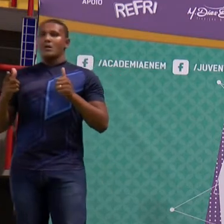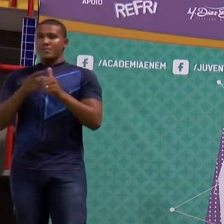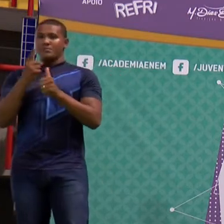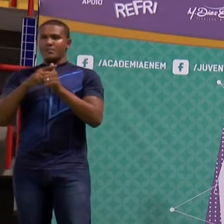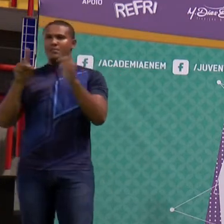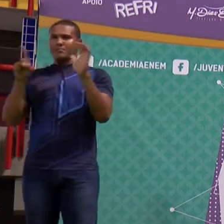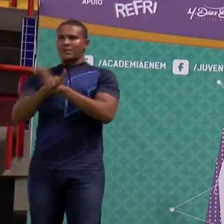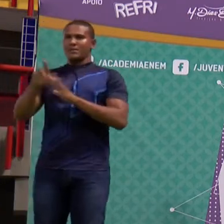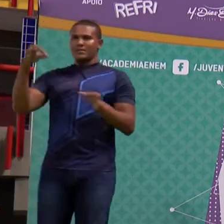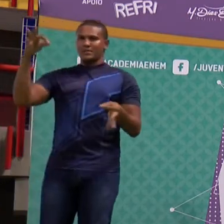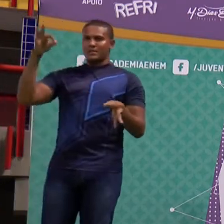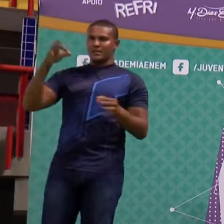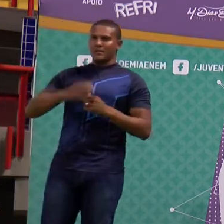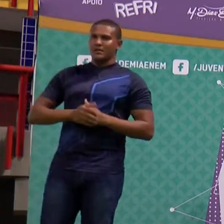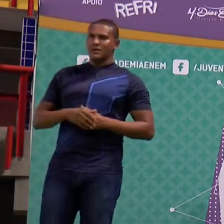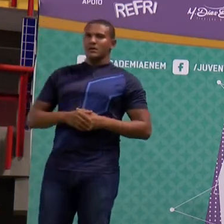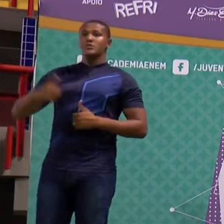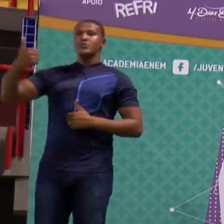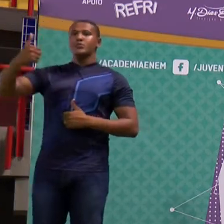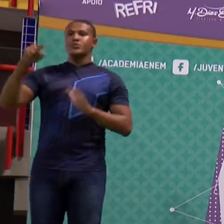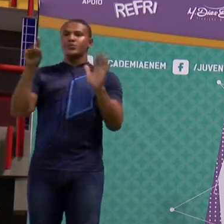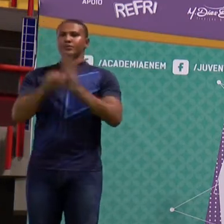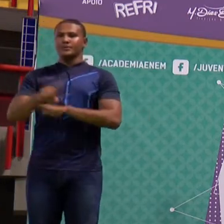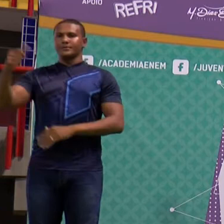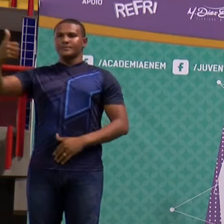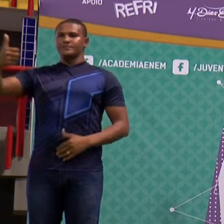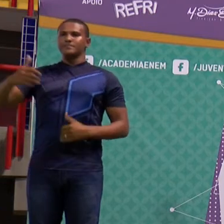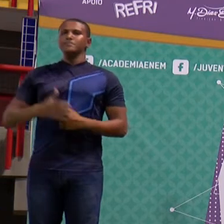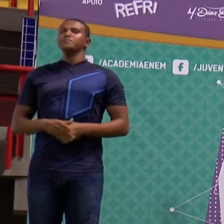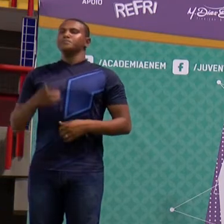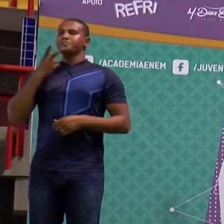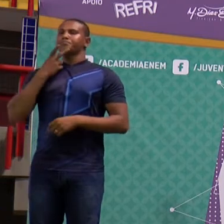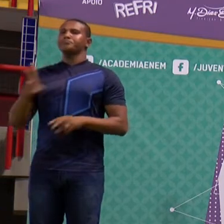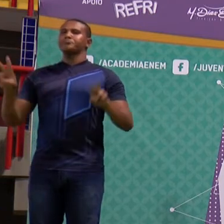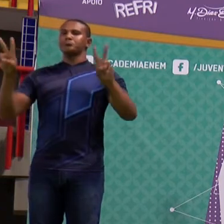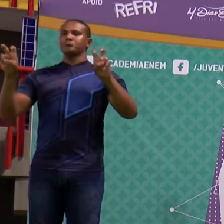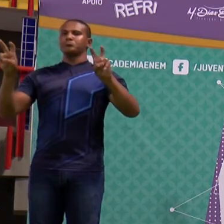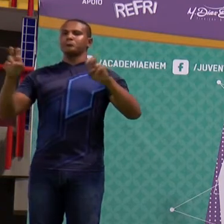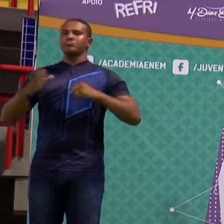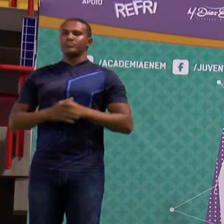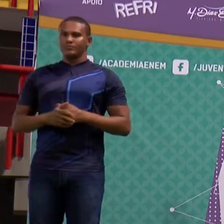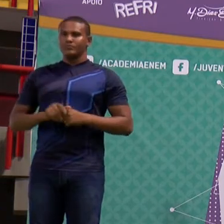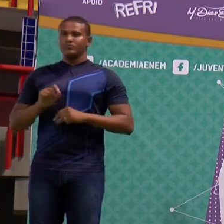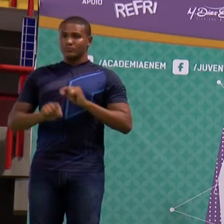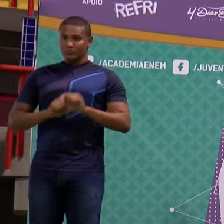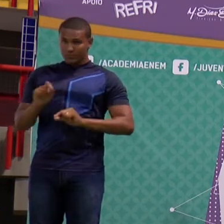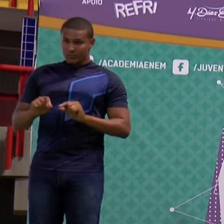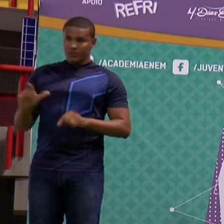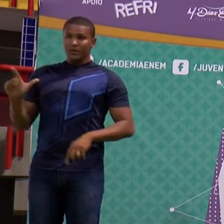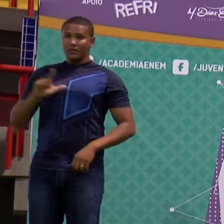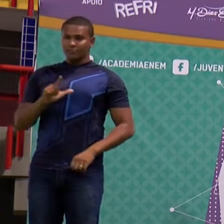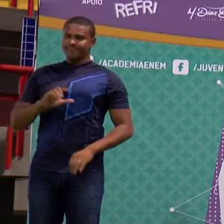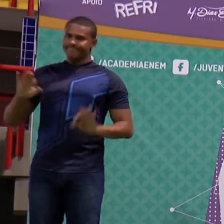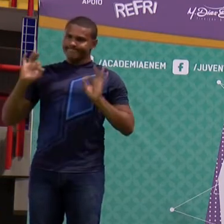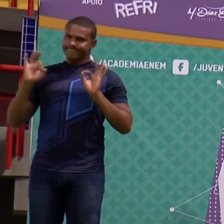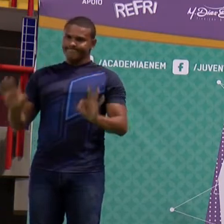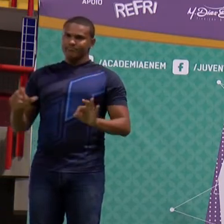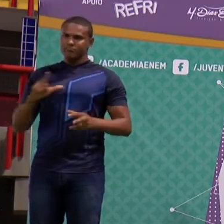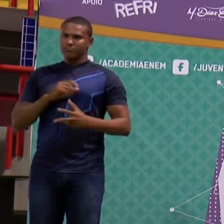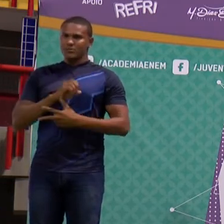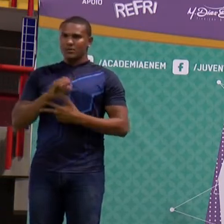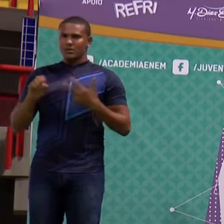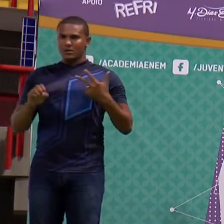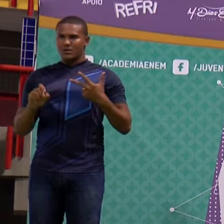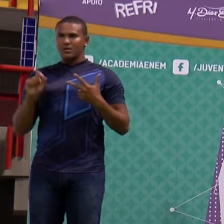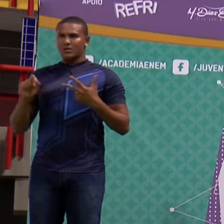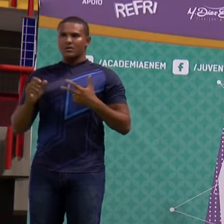nosso TD, ela fala sobre um assunto que nós vamos com certeza encontrar na prova do Enem. Que